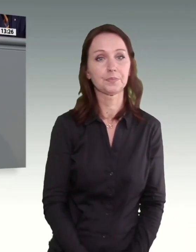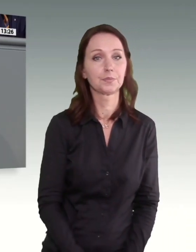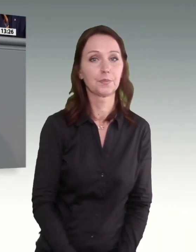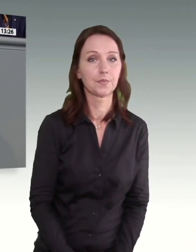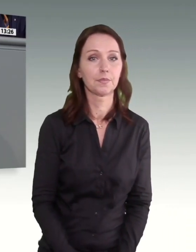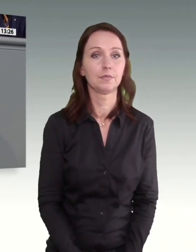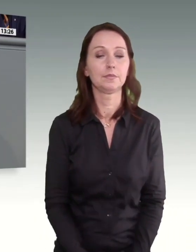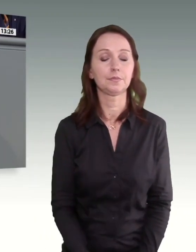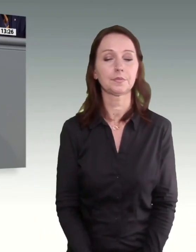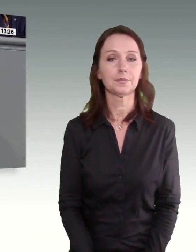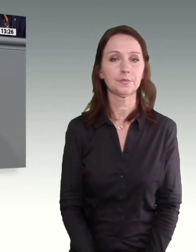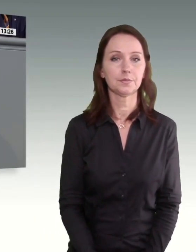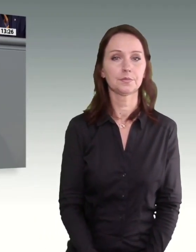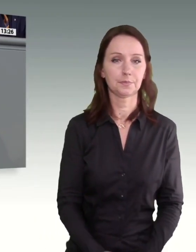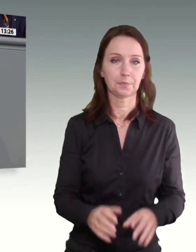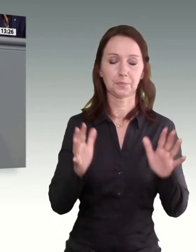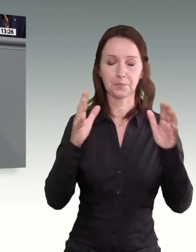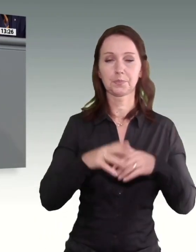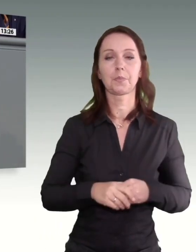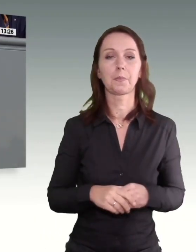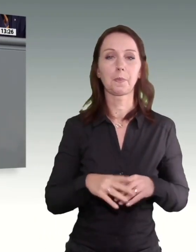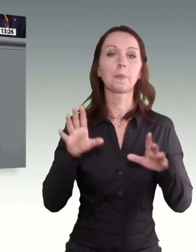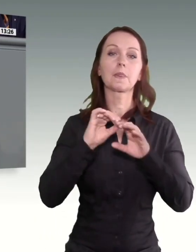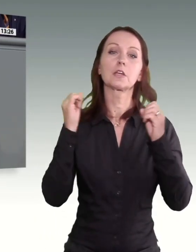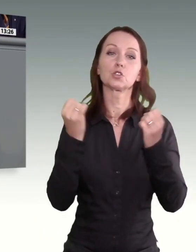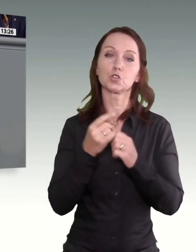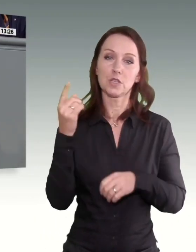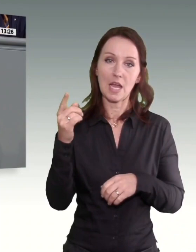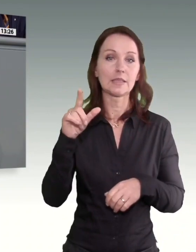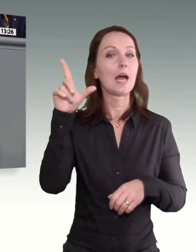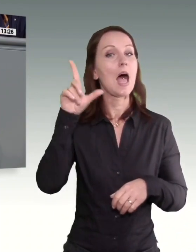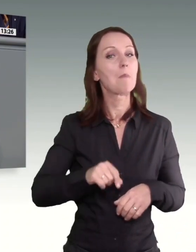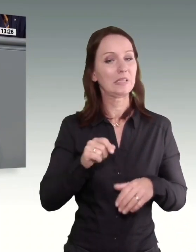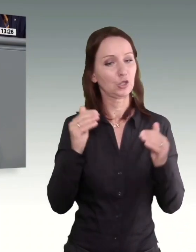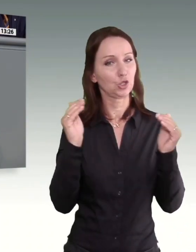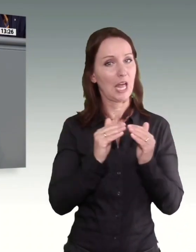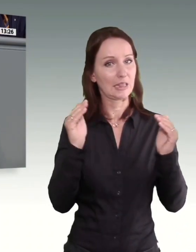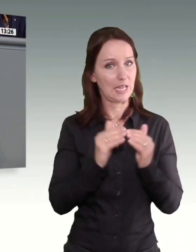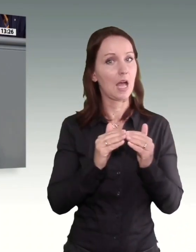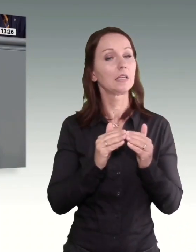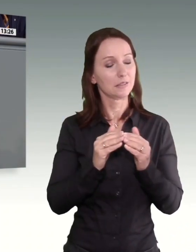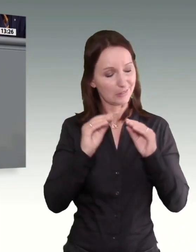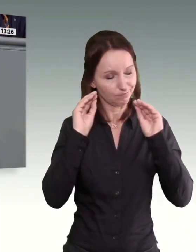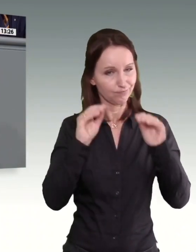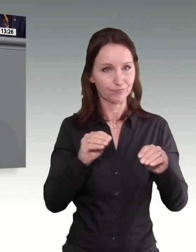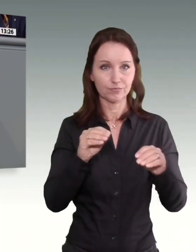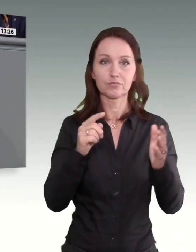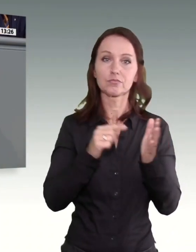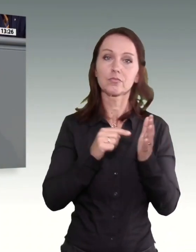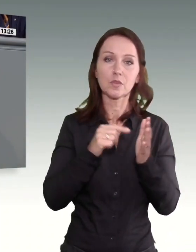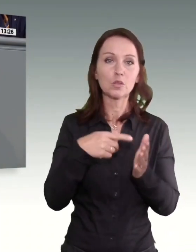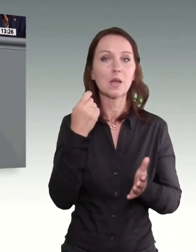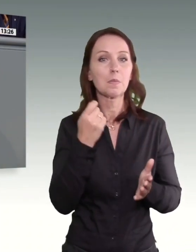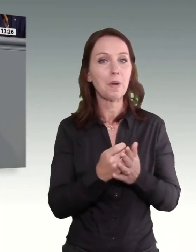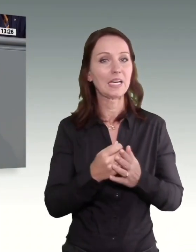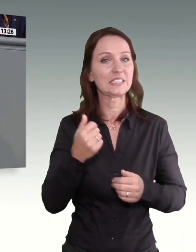setzt den Mindeststandard, um Preiswettbewerb zu Lasten von Lohnbeziehern zu begrenzen, wie